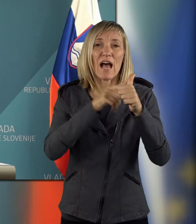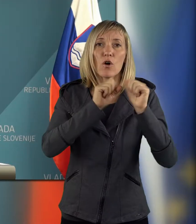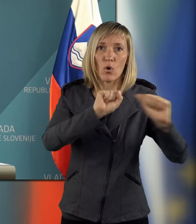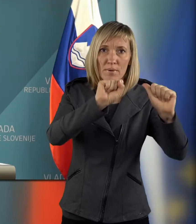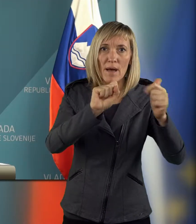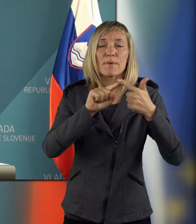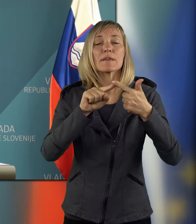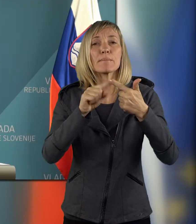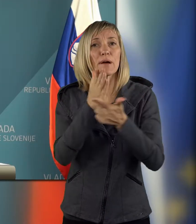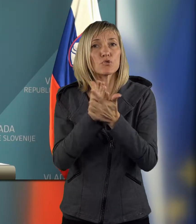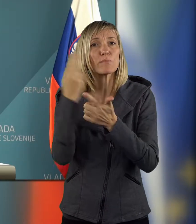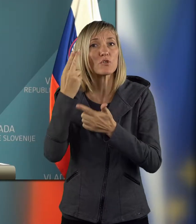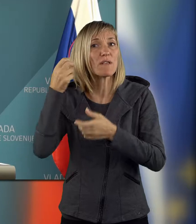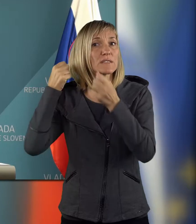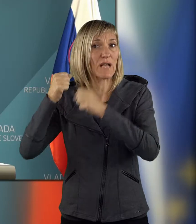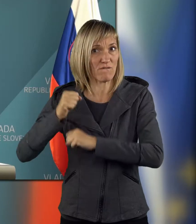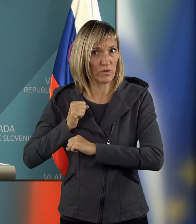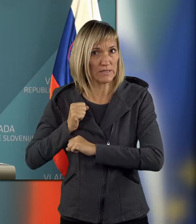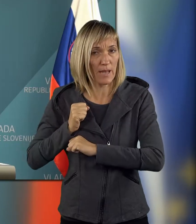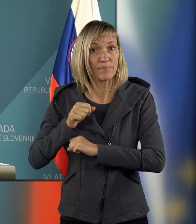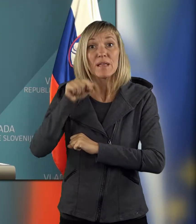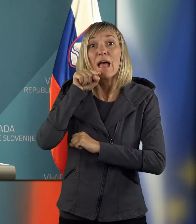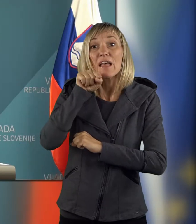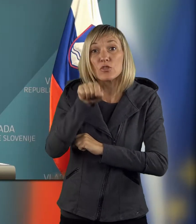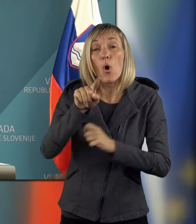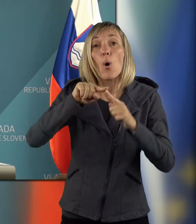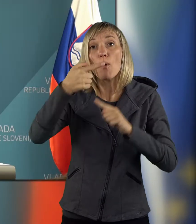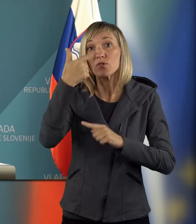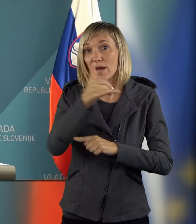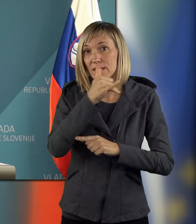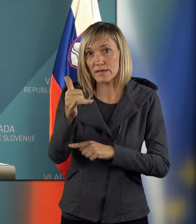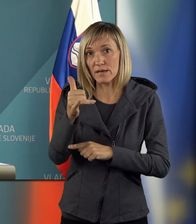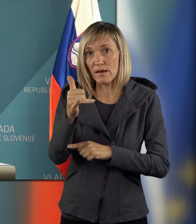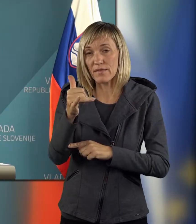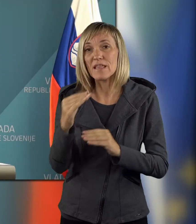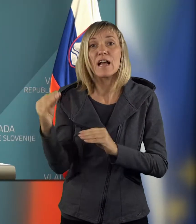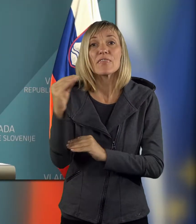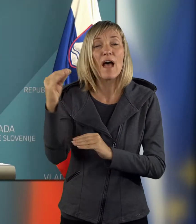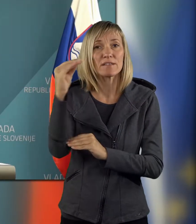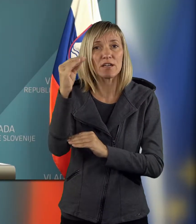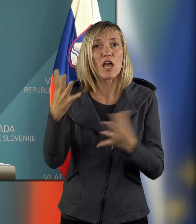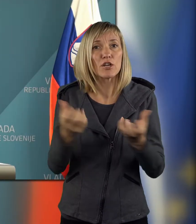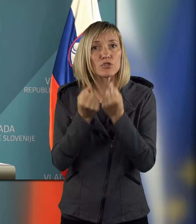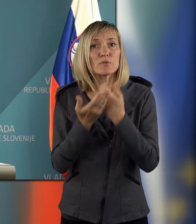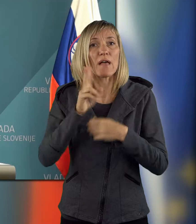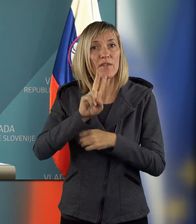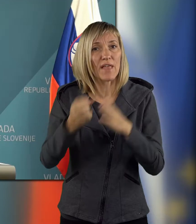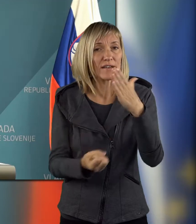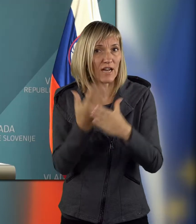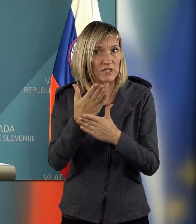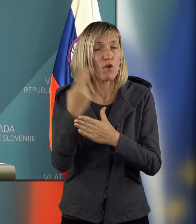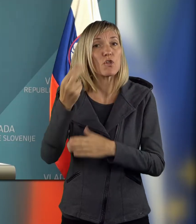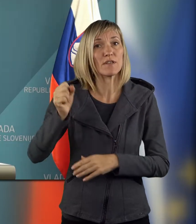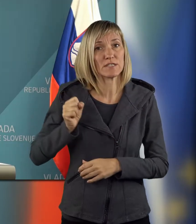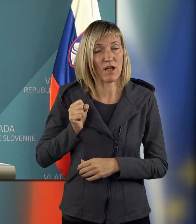obrambi in zakona o službi slovenske vojske. S tem se po 20-ih letih nadgrajuje rešitve za nadaljni razvoj